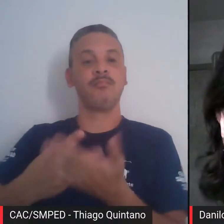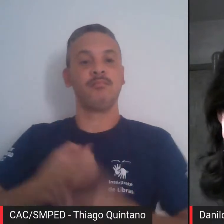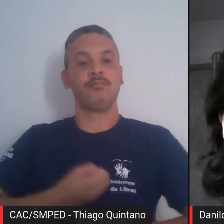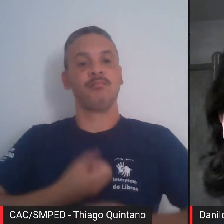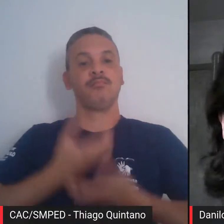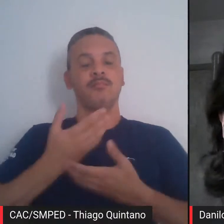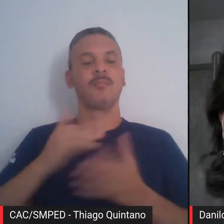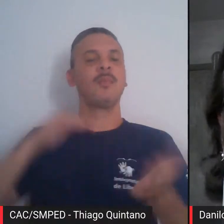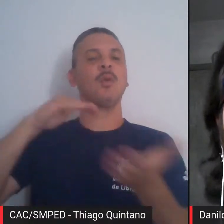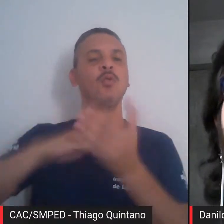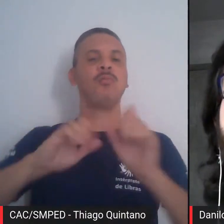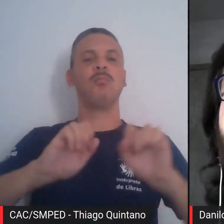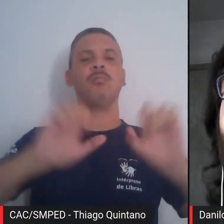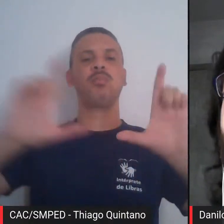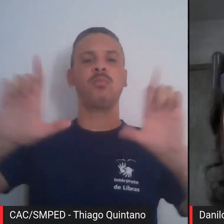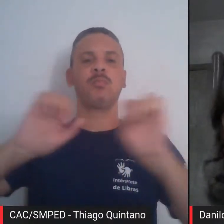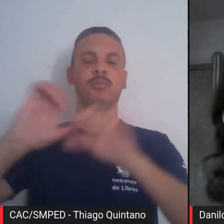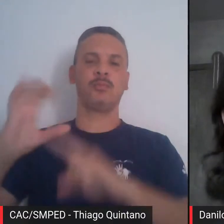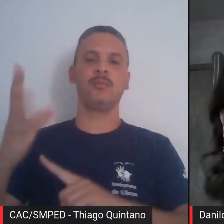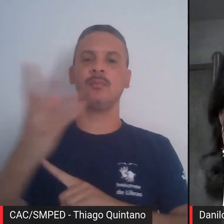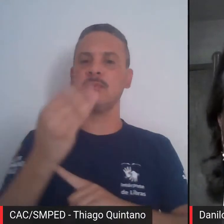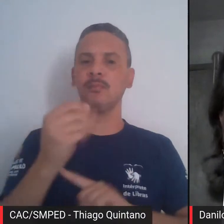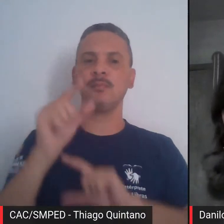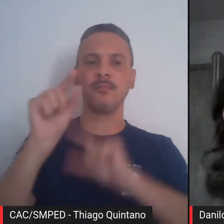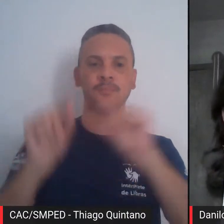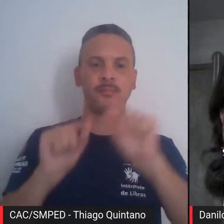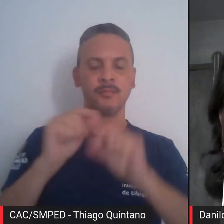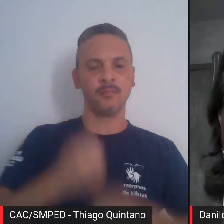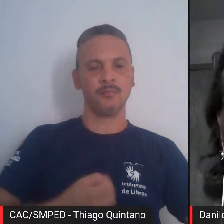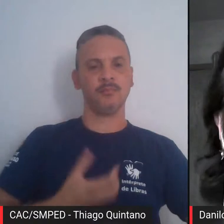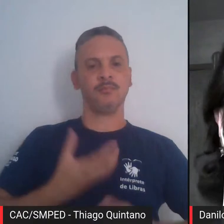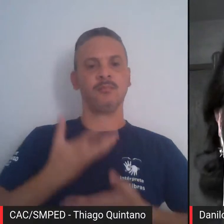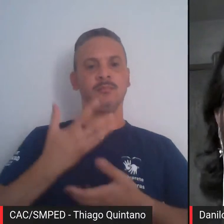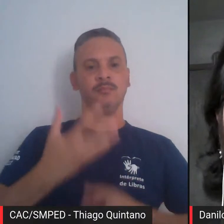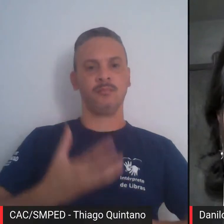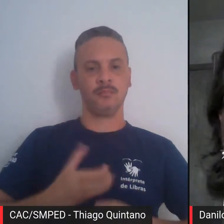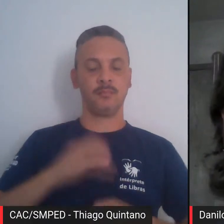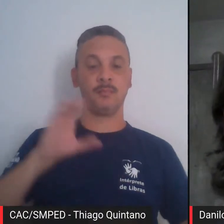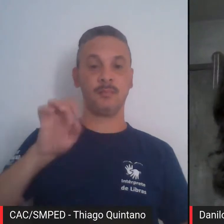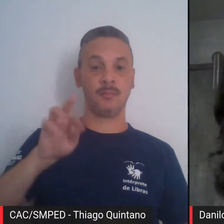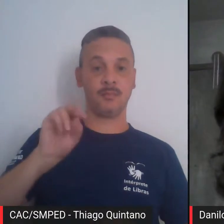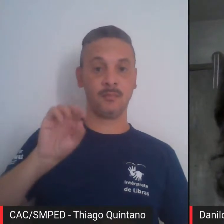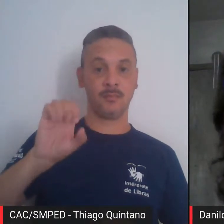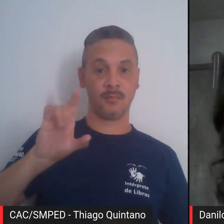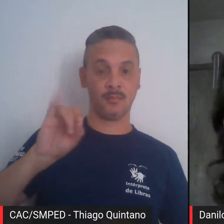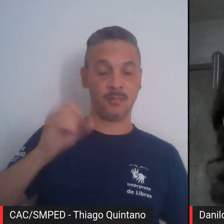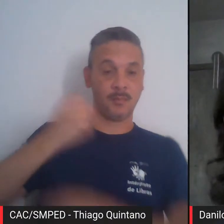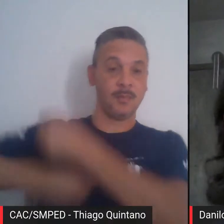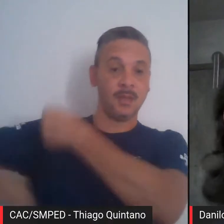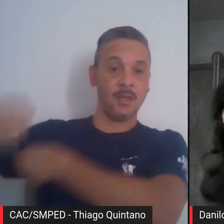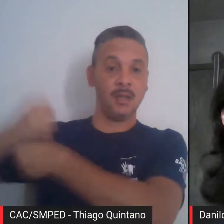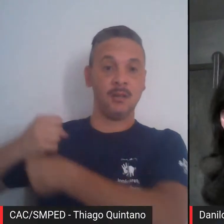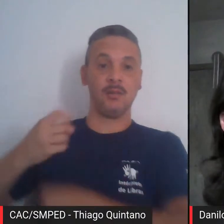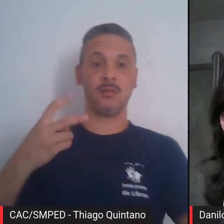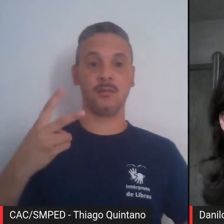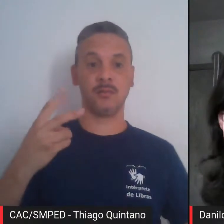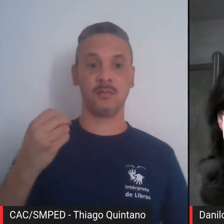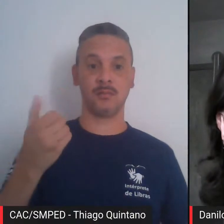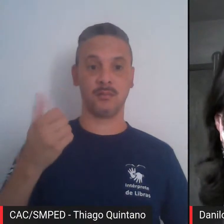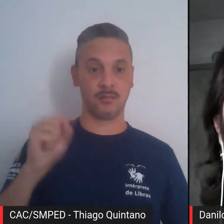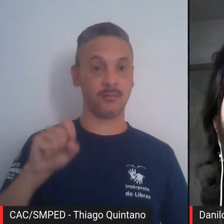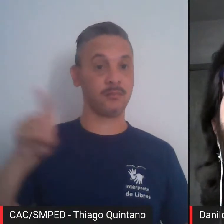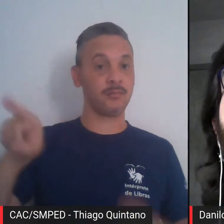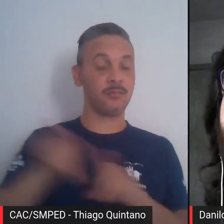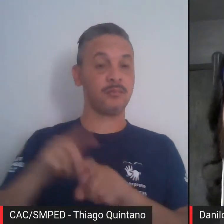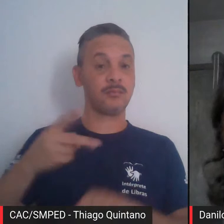última exposição individual foi Poemática, no Centro L8C, no Rio, em 2018. Ganhou da RioArte, em